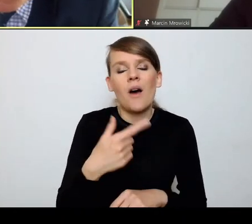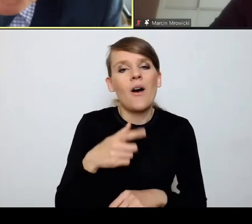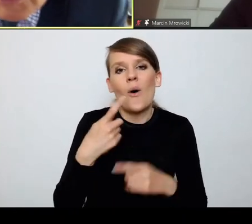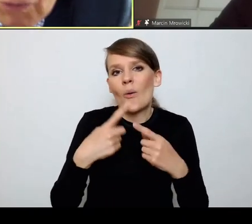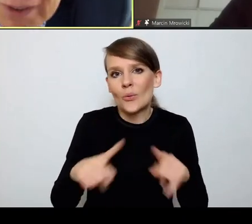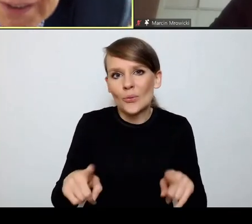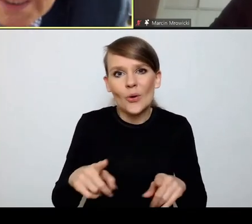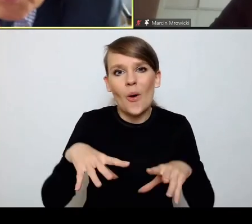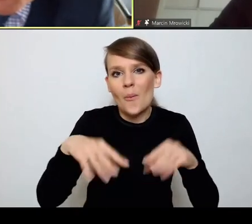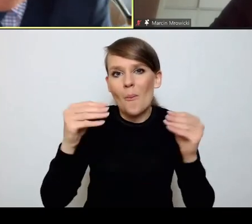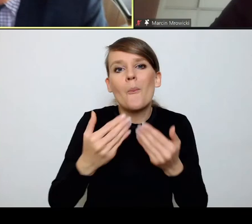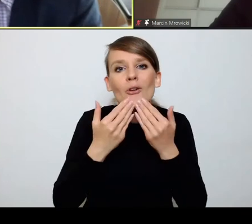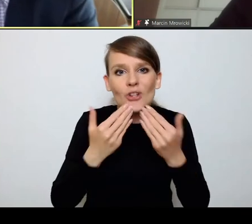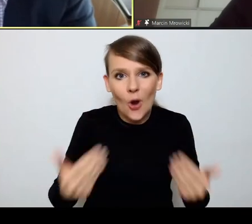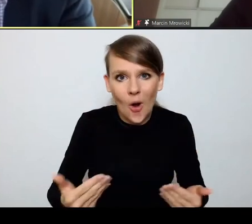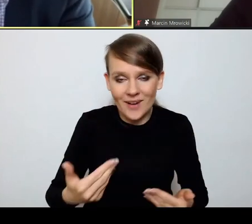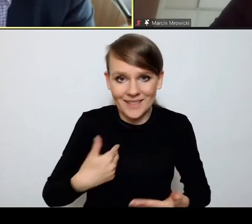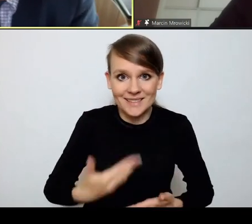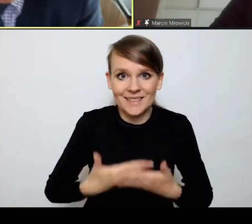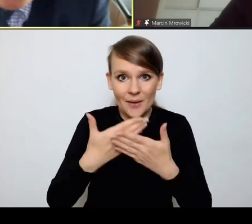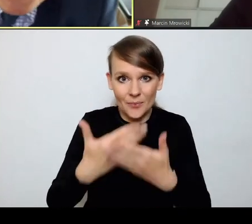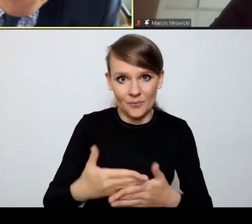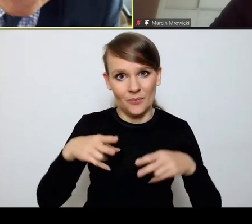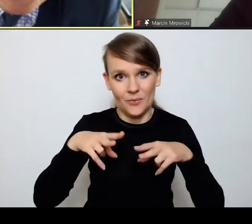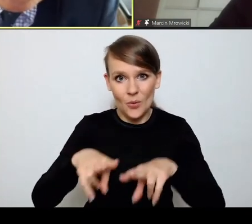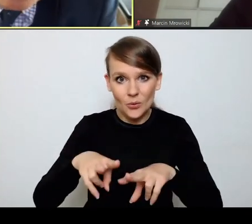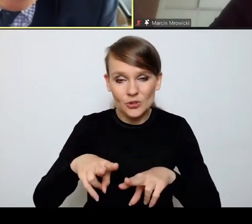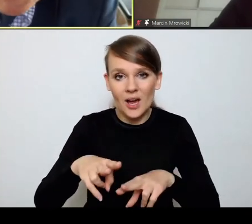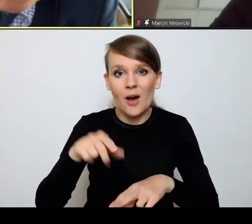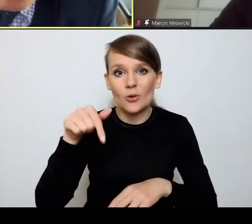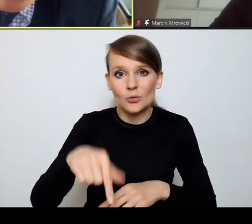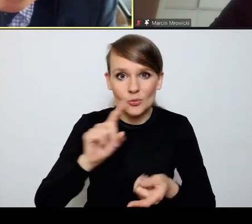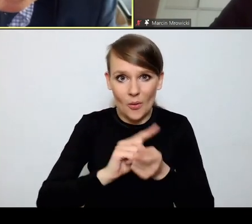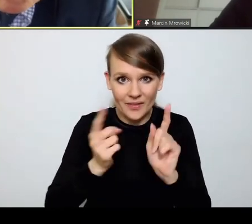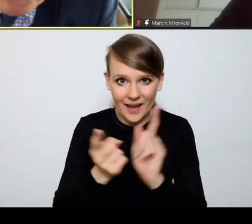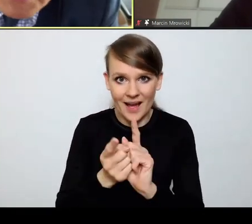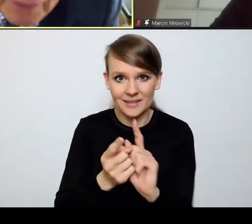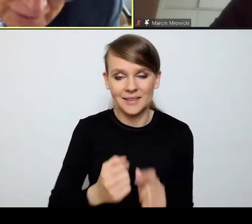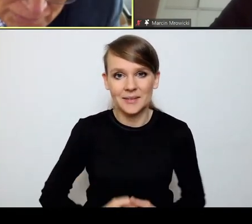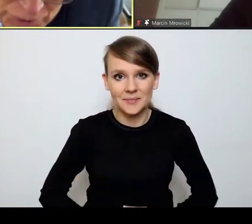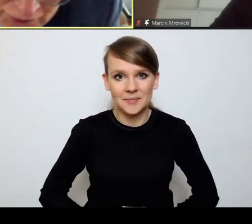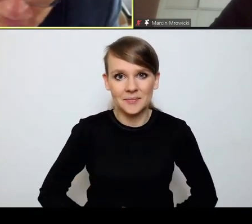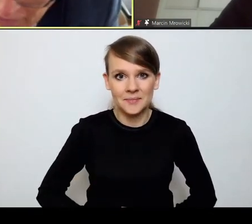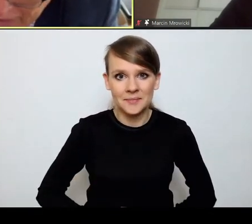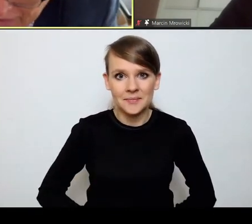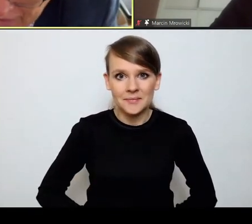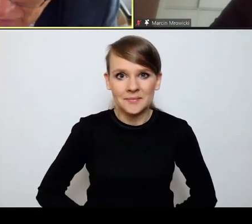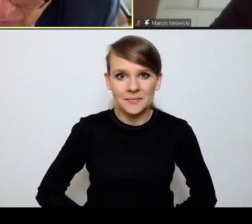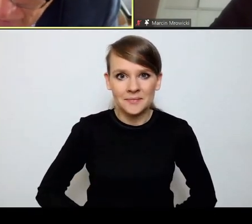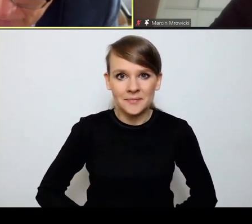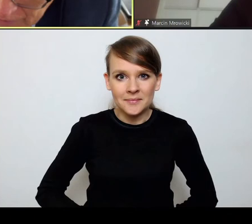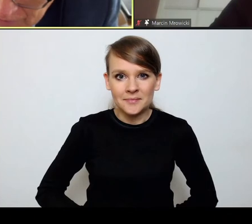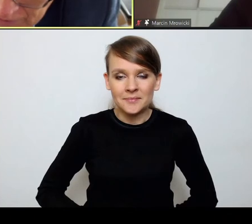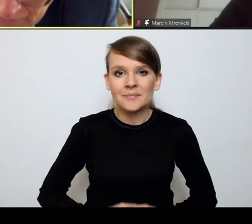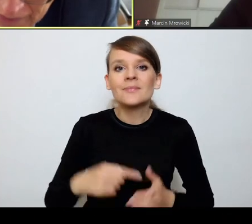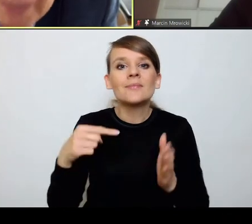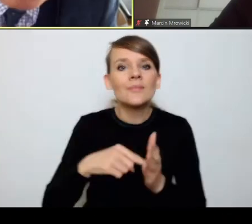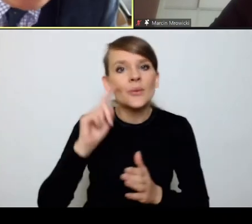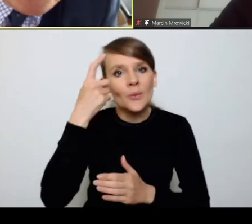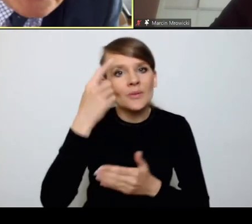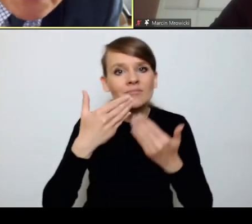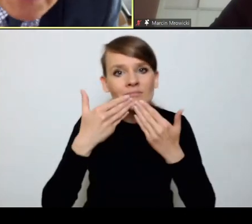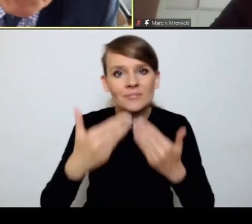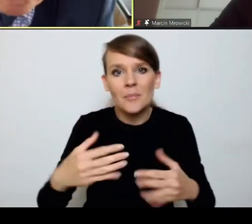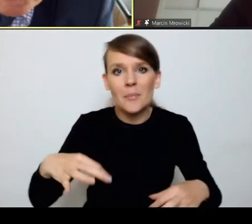serdecznie podziękować za zaproszenie do udziału w tym spotkaniu. To podziękowania kieruję przede wszystkim na